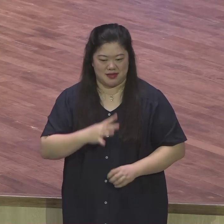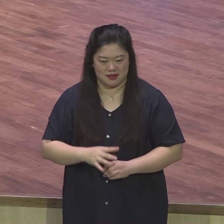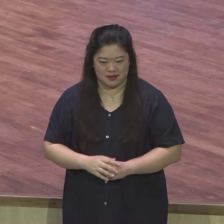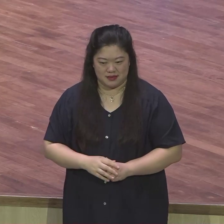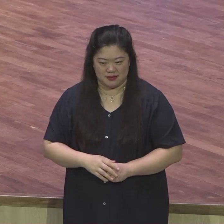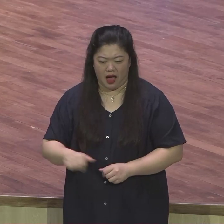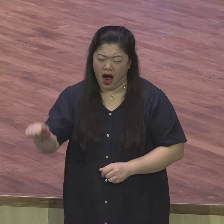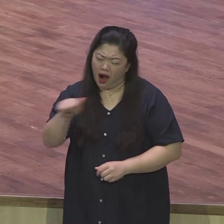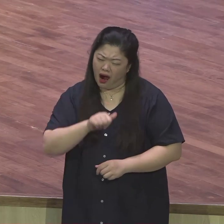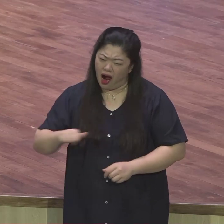탑니다.